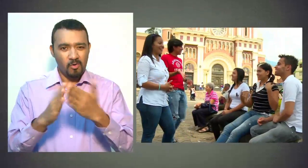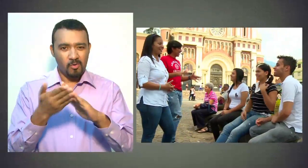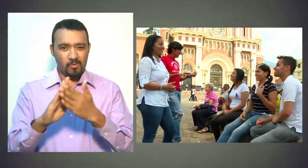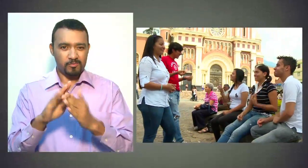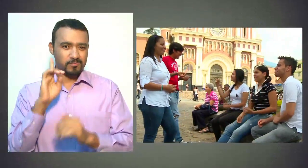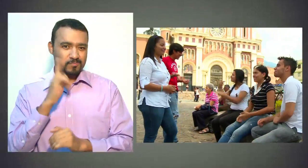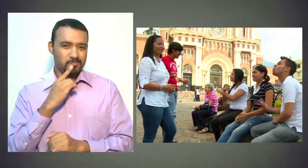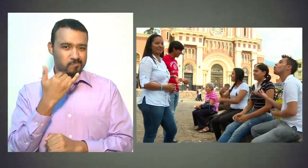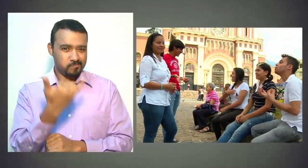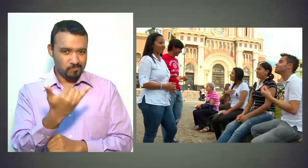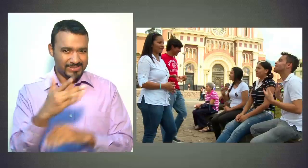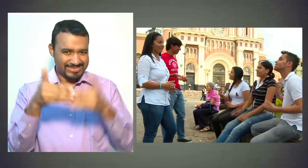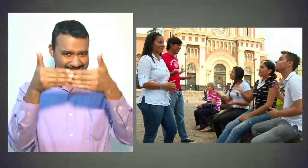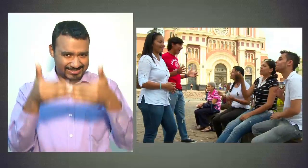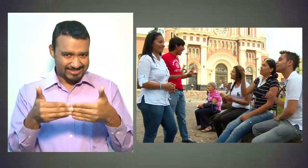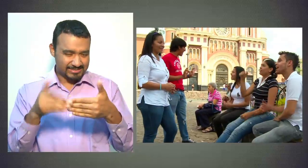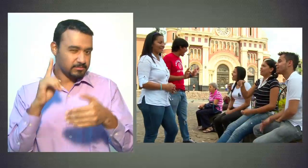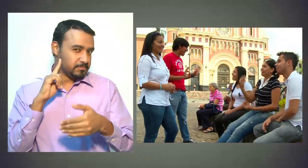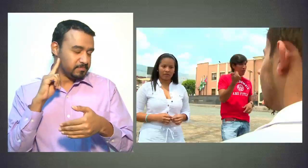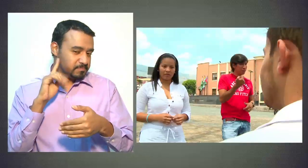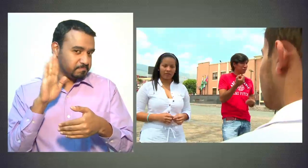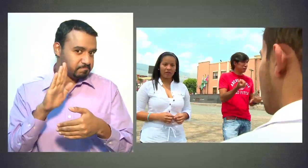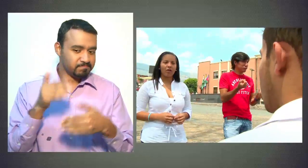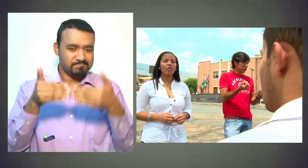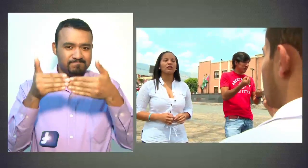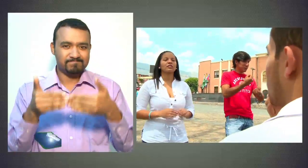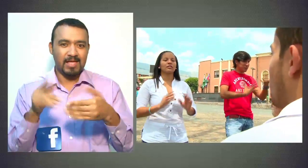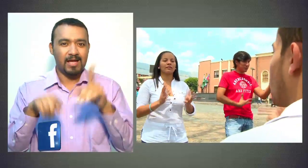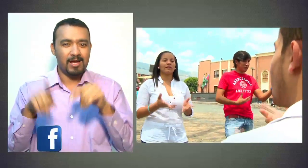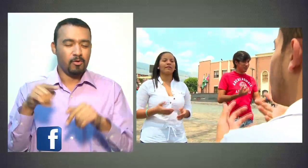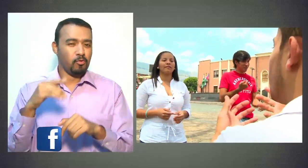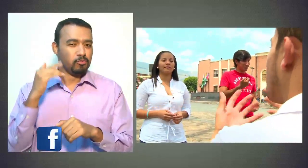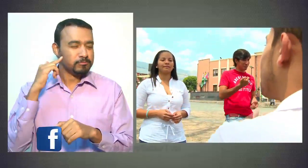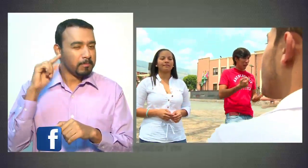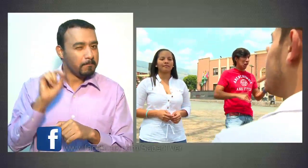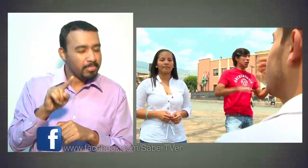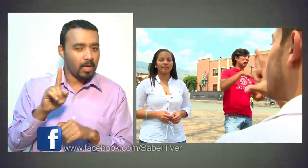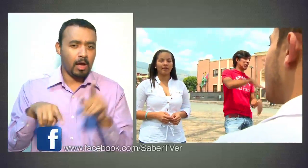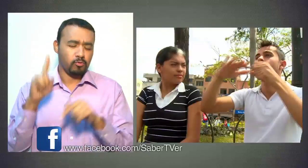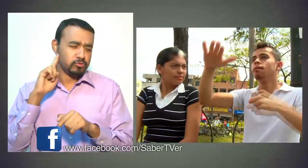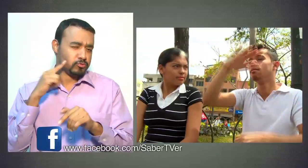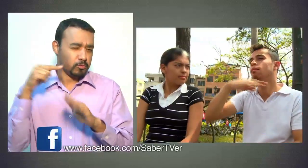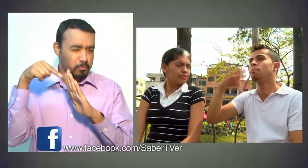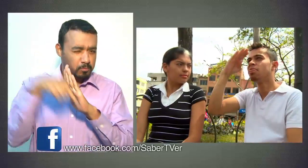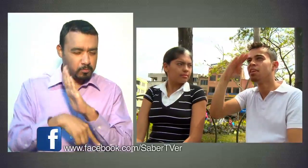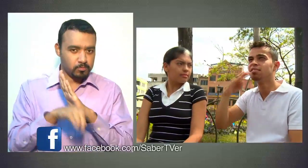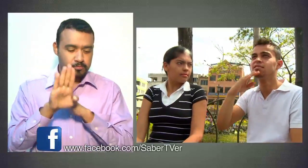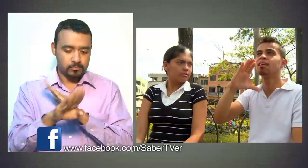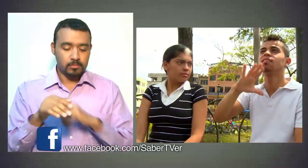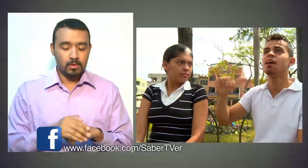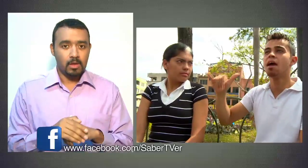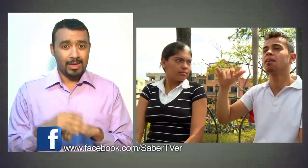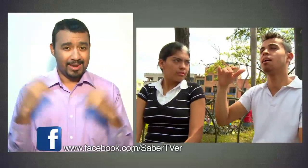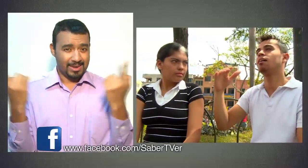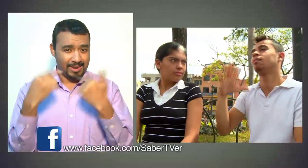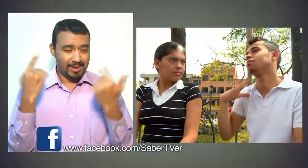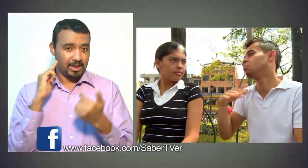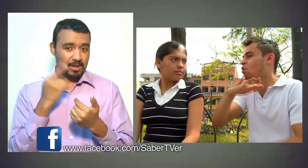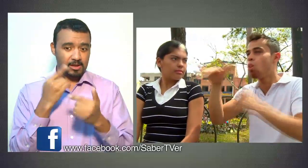La comunidad con discapacidad auditiva es aquella que padece una pérdida del oído en mayor o menor grado, y encuentran en su